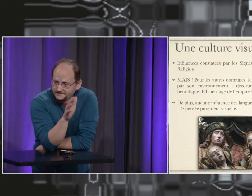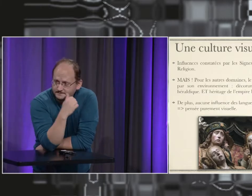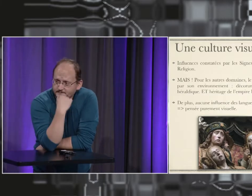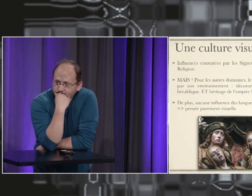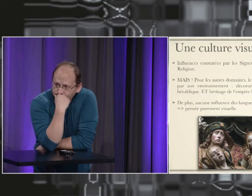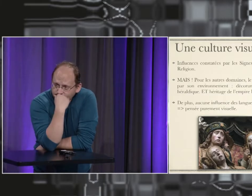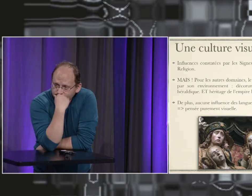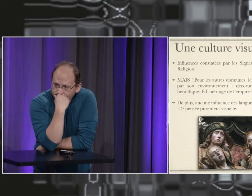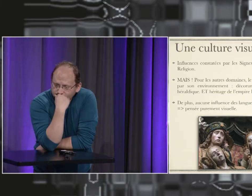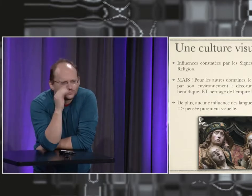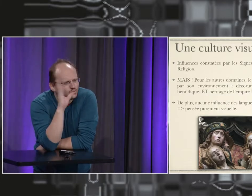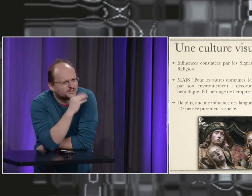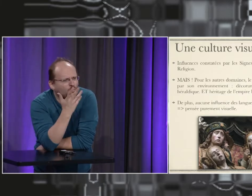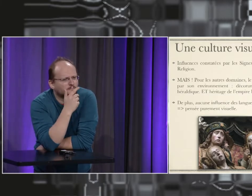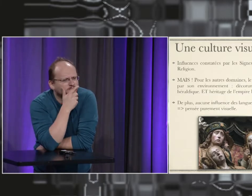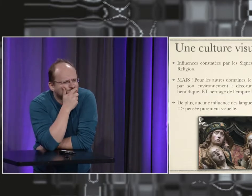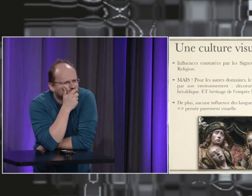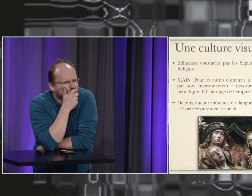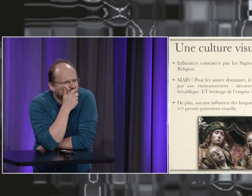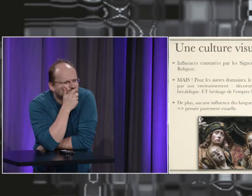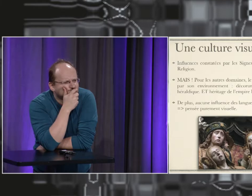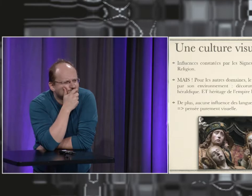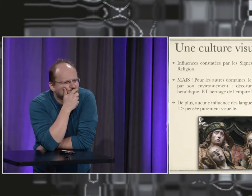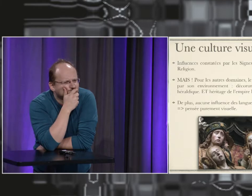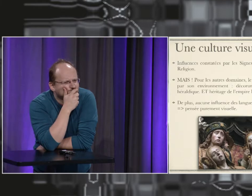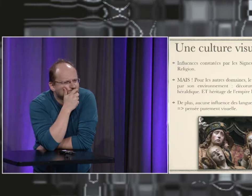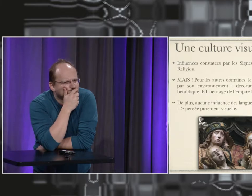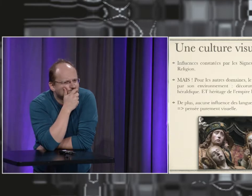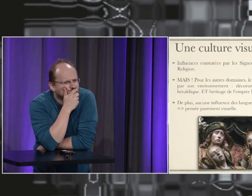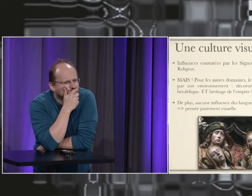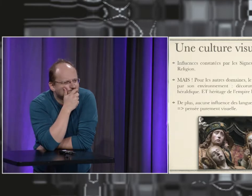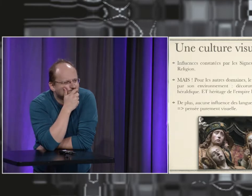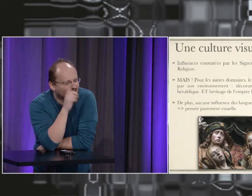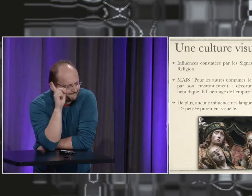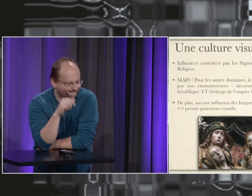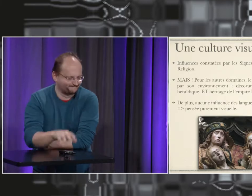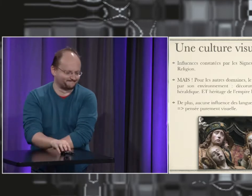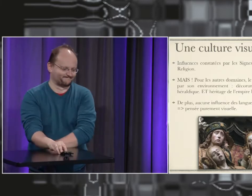alors voilà mais qu'est-ce qu'on a oublié quand on arrive là